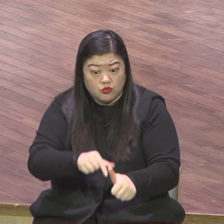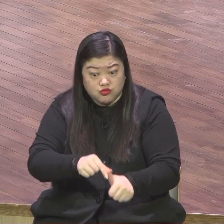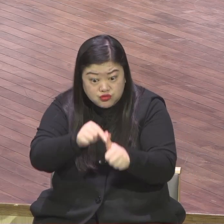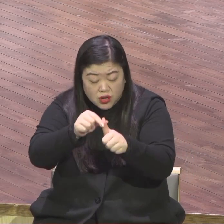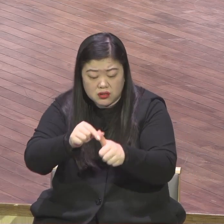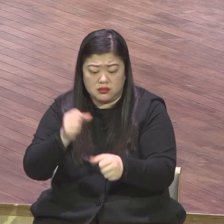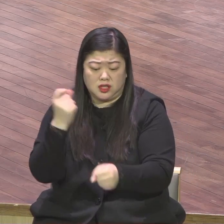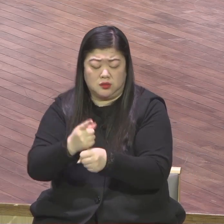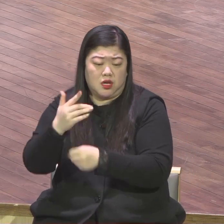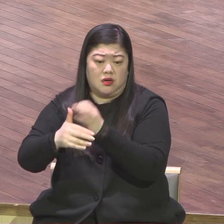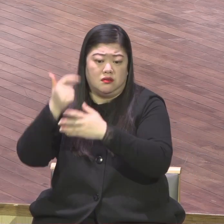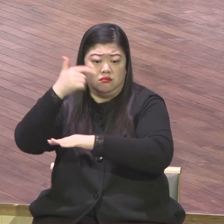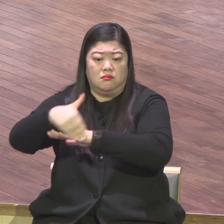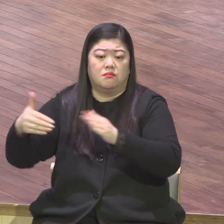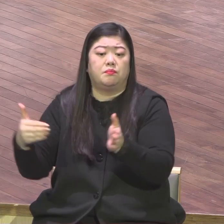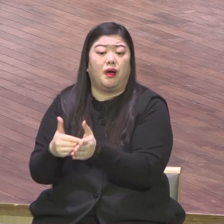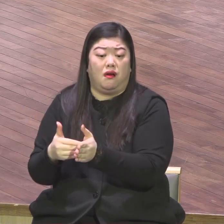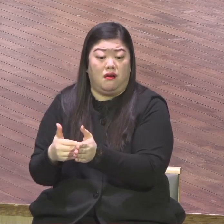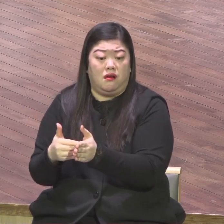해도 더 안해야 되는 게 아니에요 당연해야 돼요